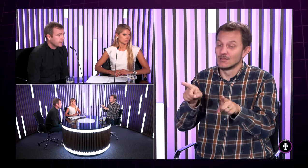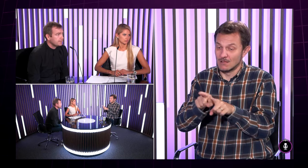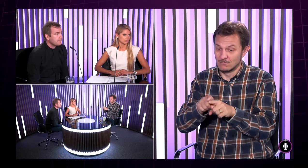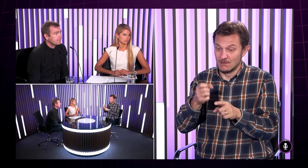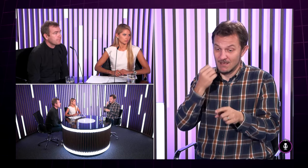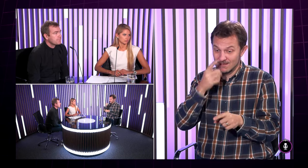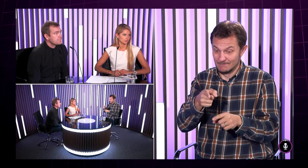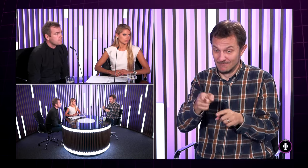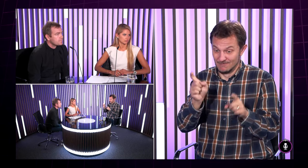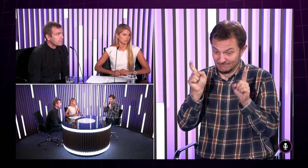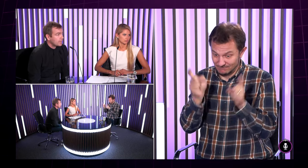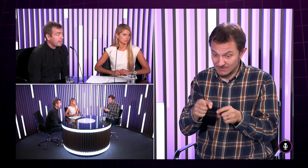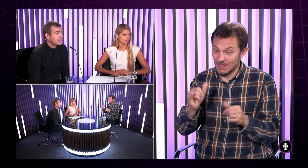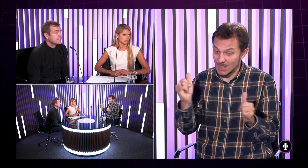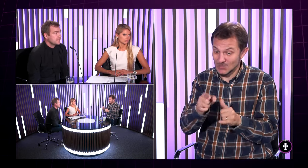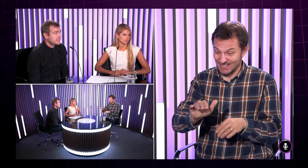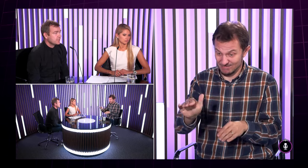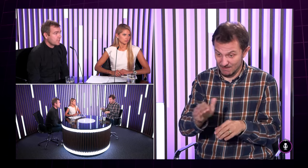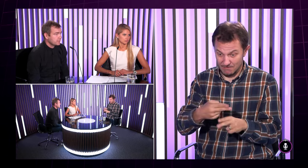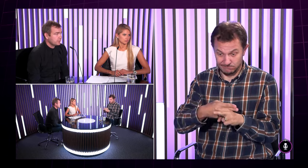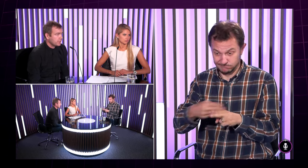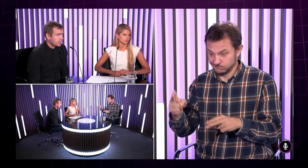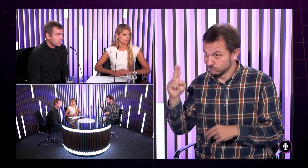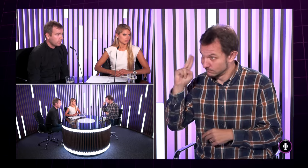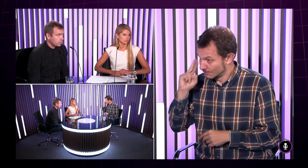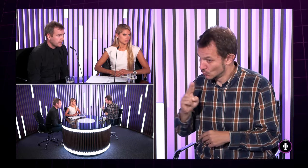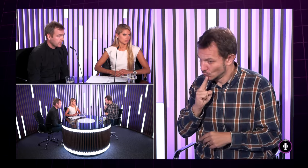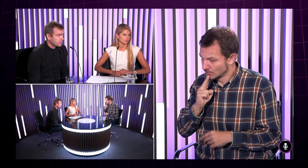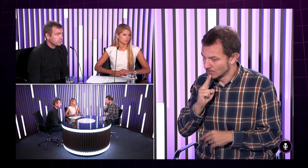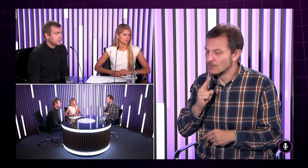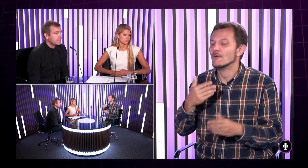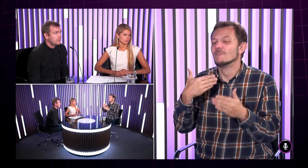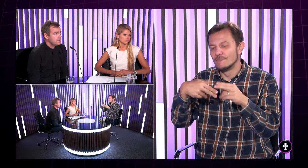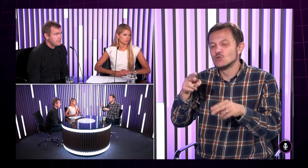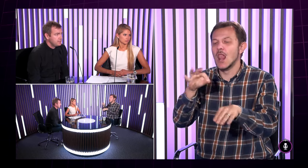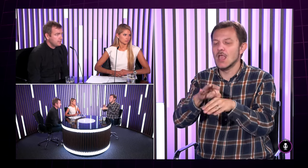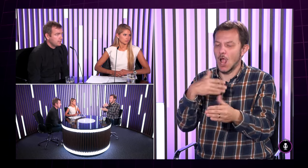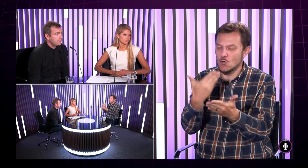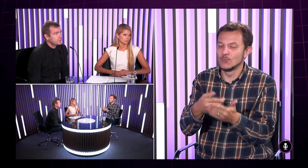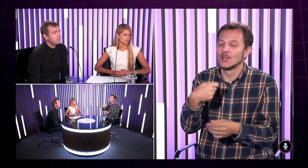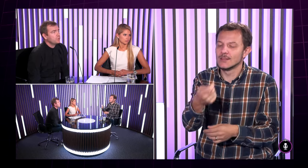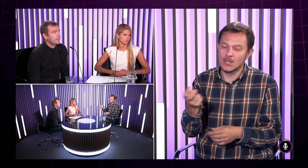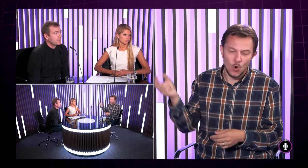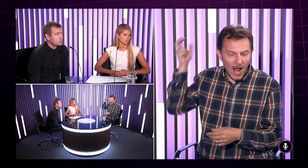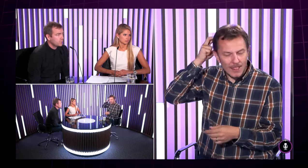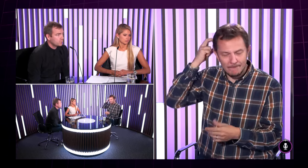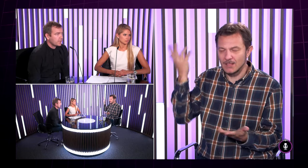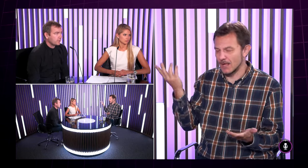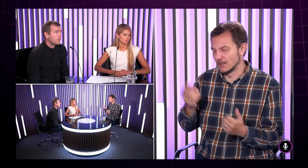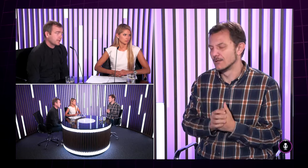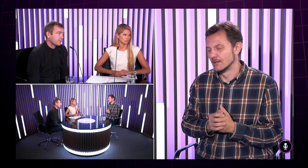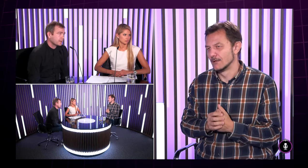distribuovaní. A keď sa zisti, že naozaj to dieťatko je úplne nepočujúce, večno potom lekár